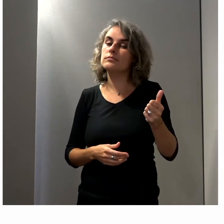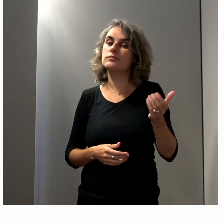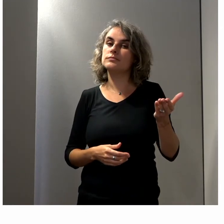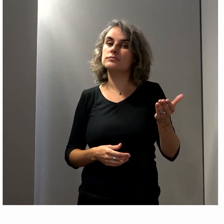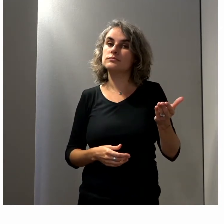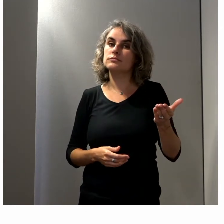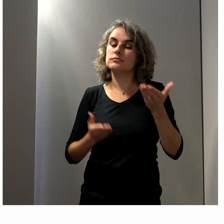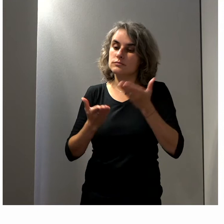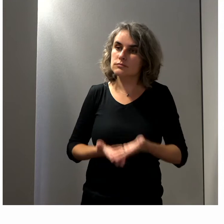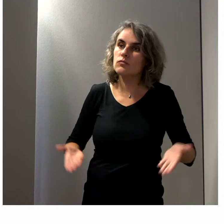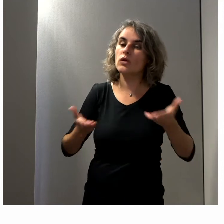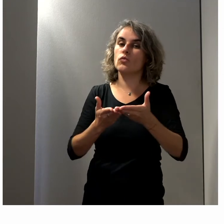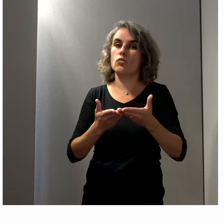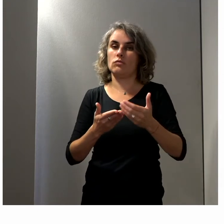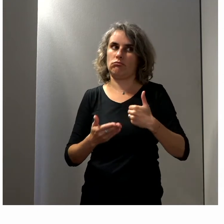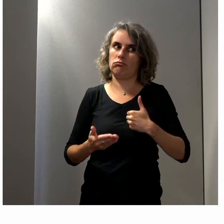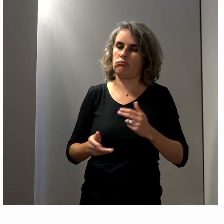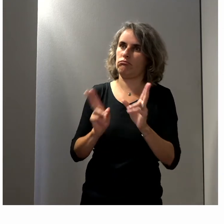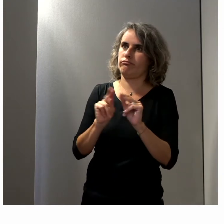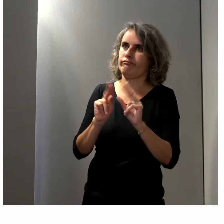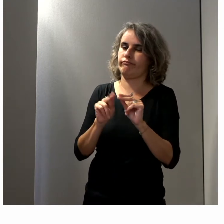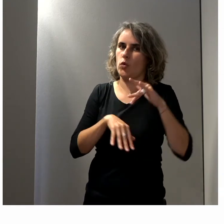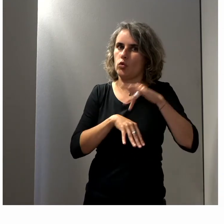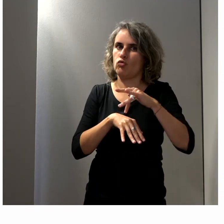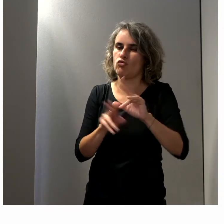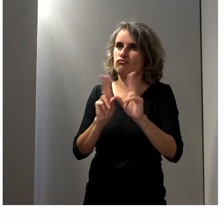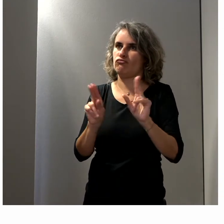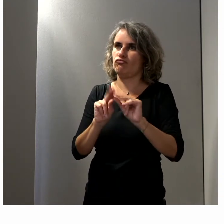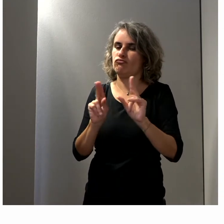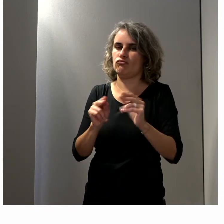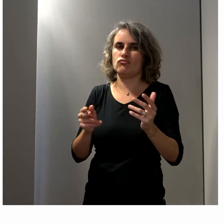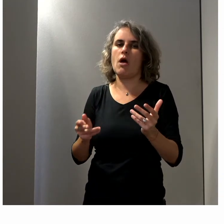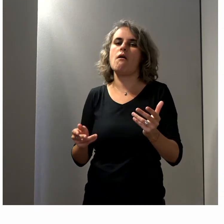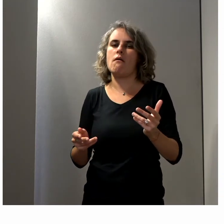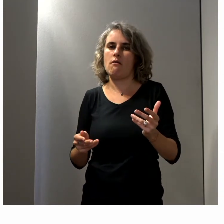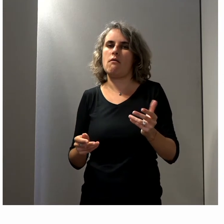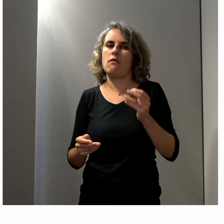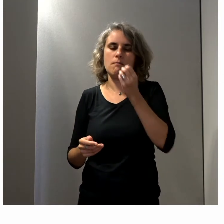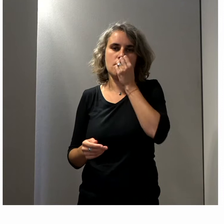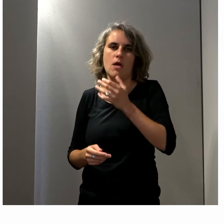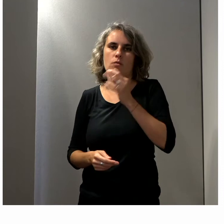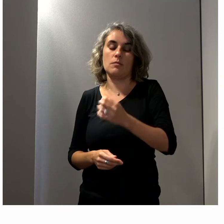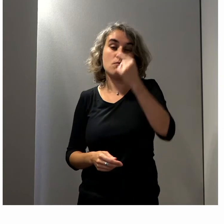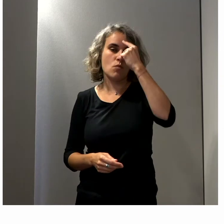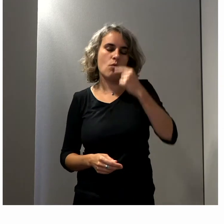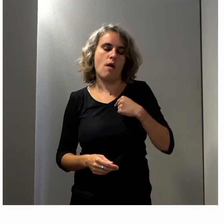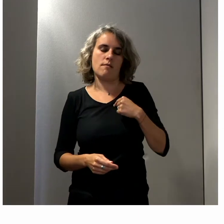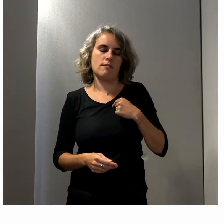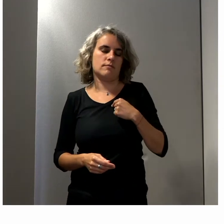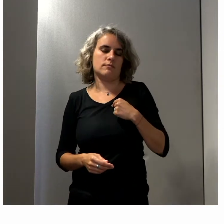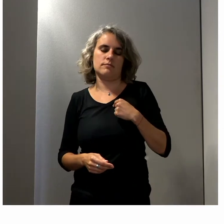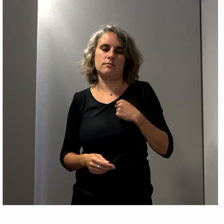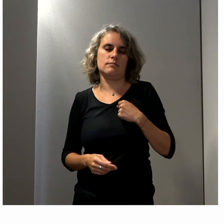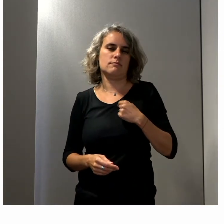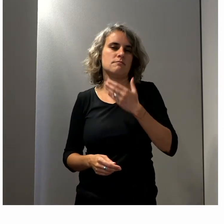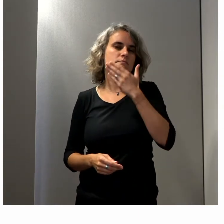leur situation et apporter à la collectivité. Et moi, je crois beaucoup au fait que pour que ça fonctionne bien, il